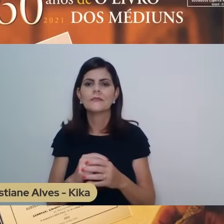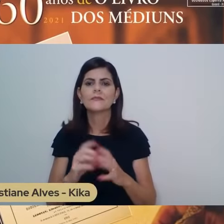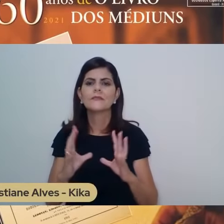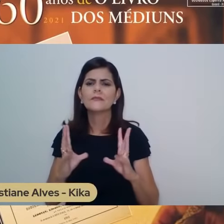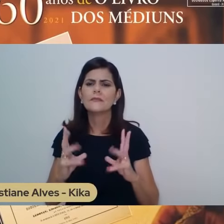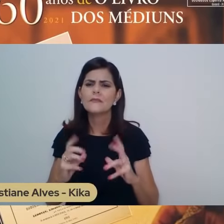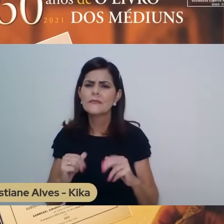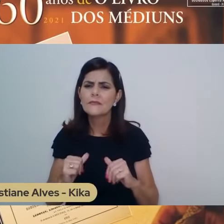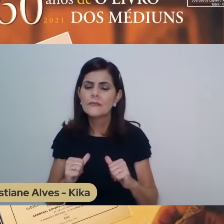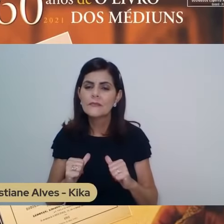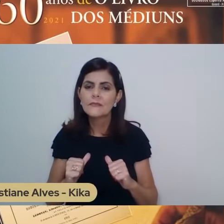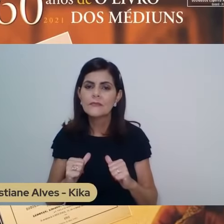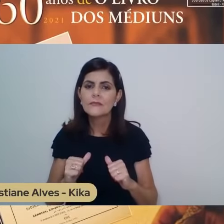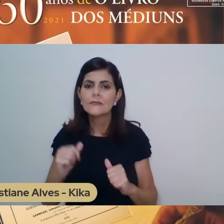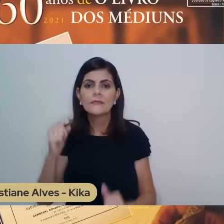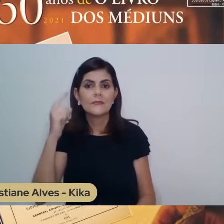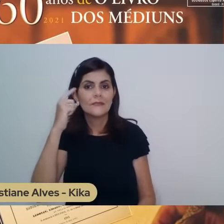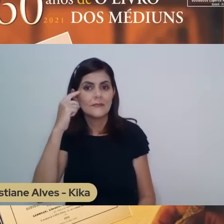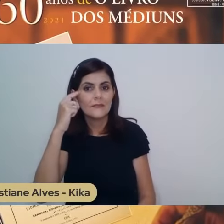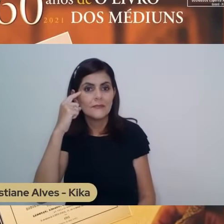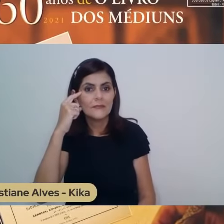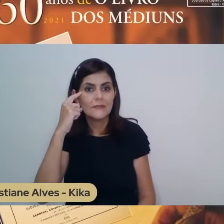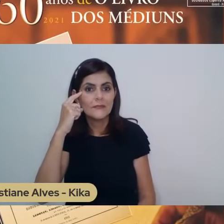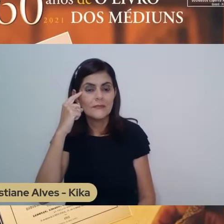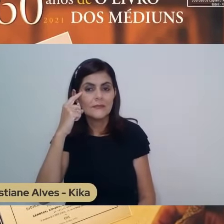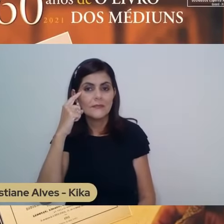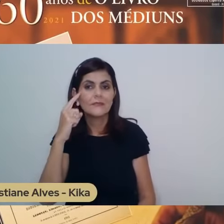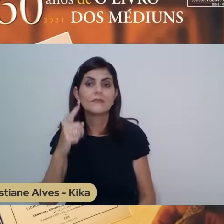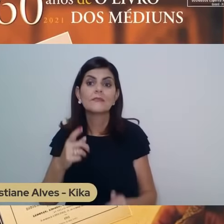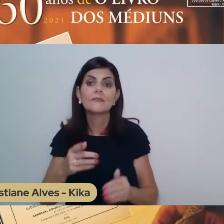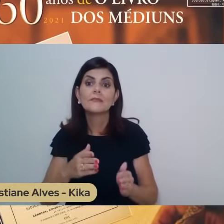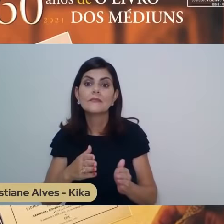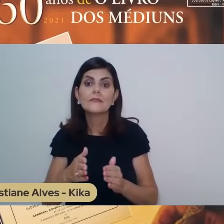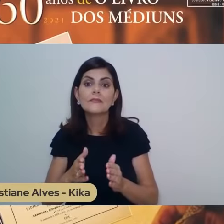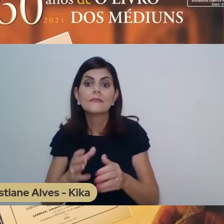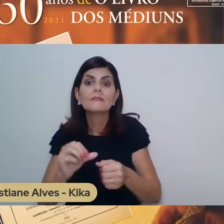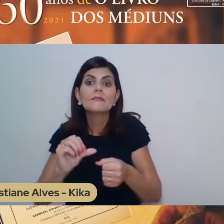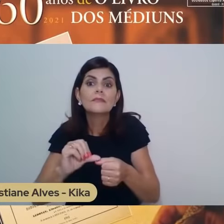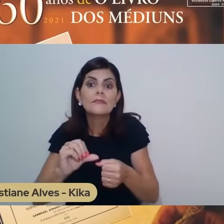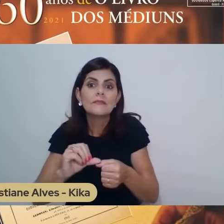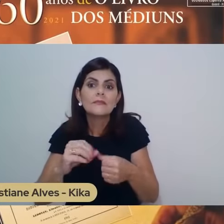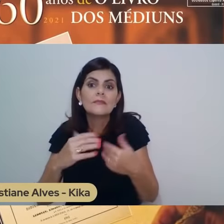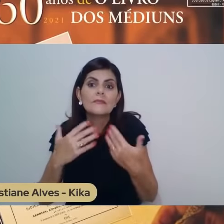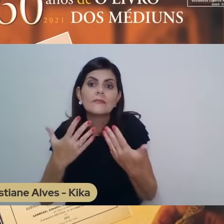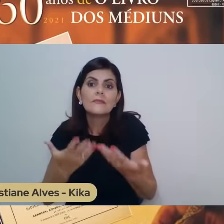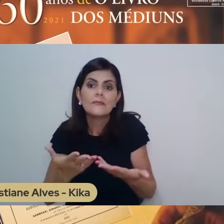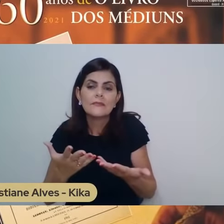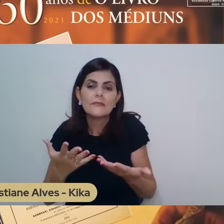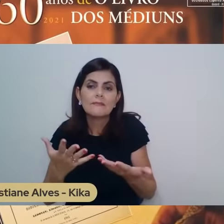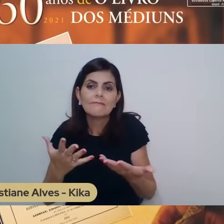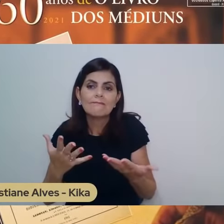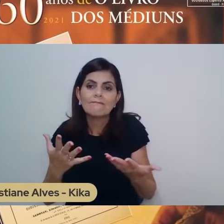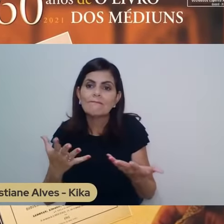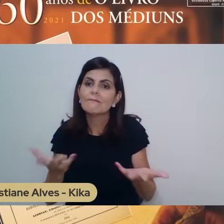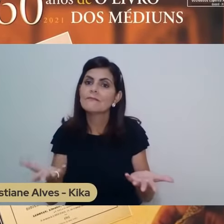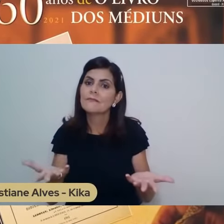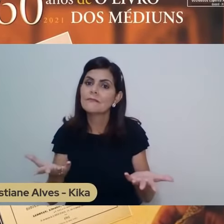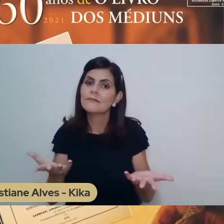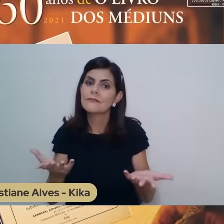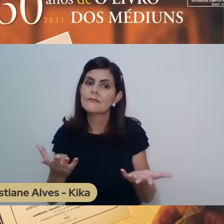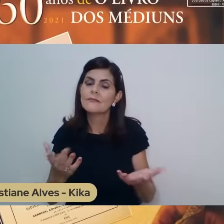pelos princípios que lhe norteavam a ação. Então, ele ia nesse caminho de ilusão até que